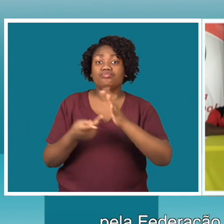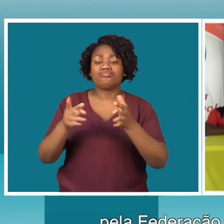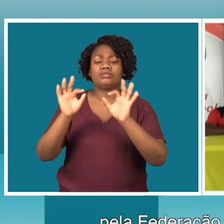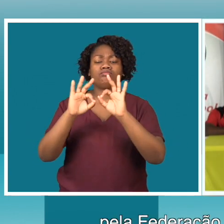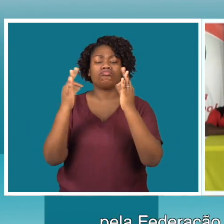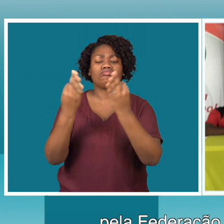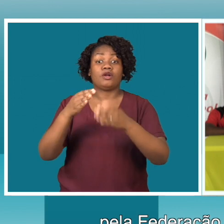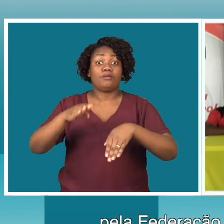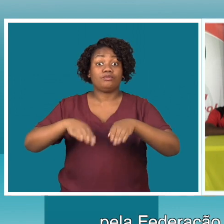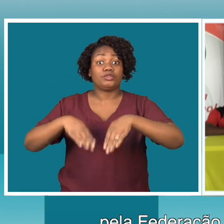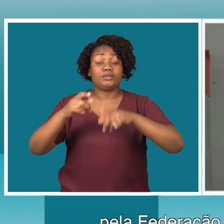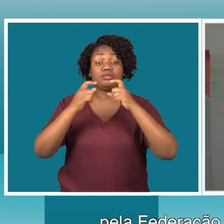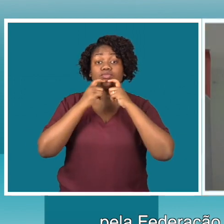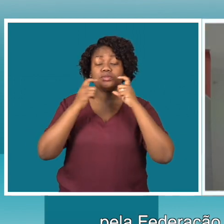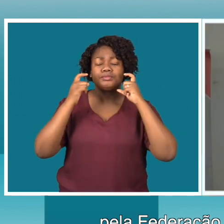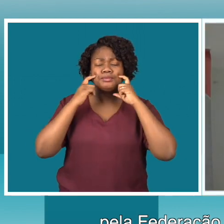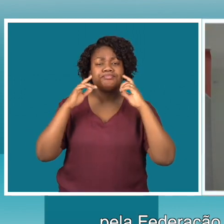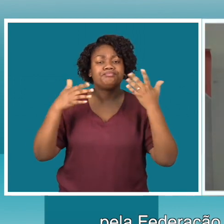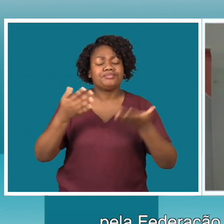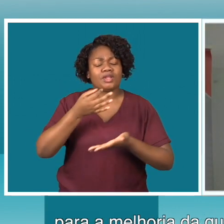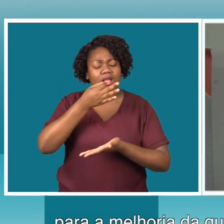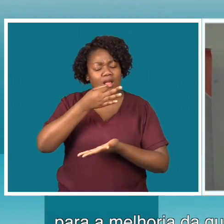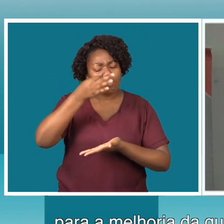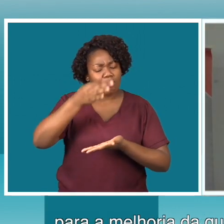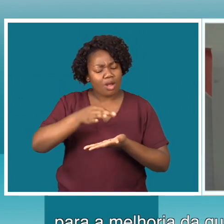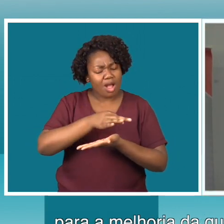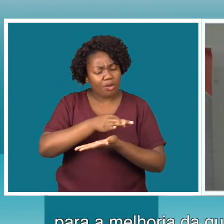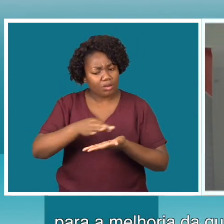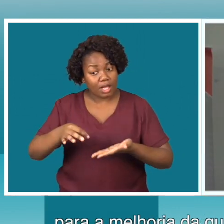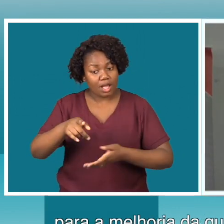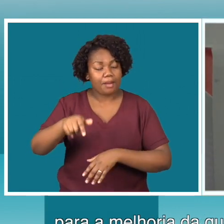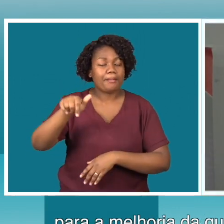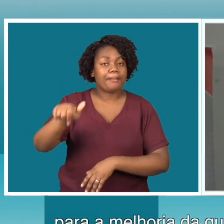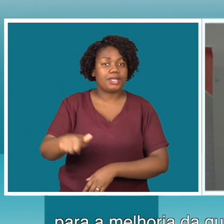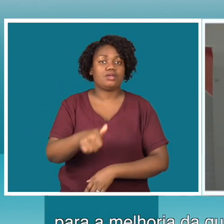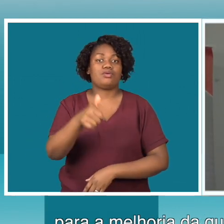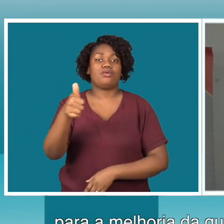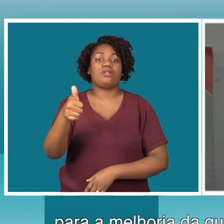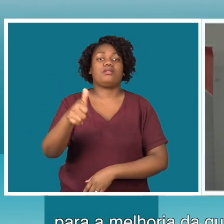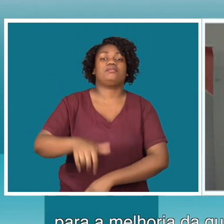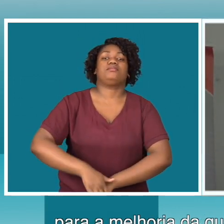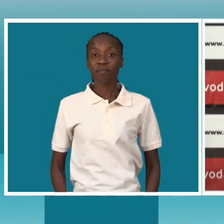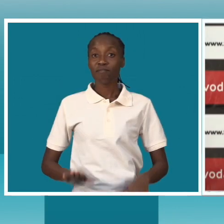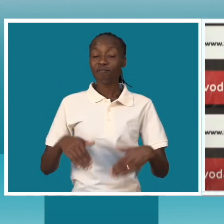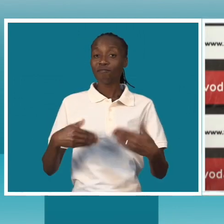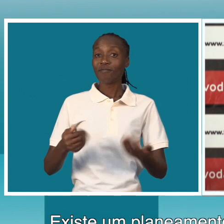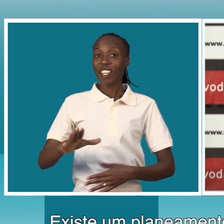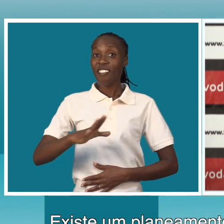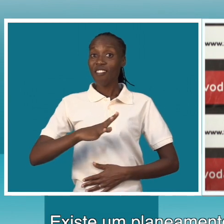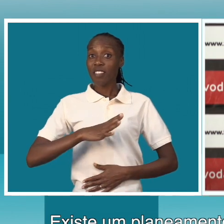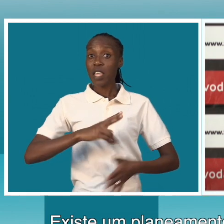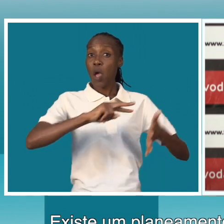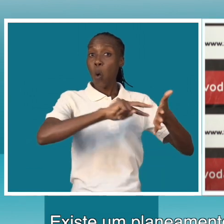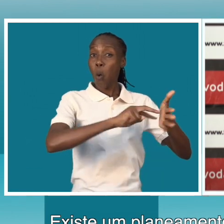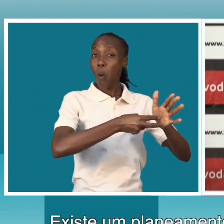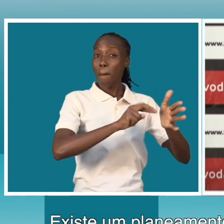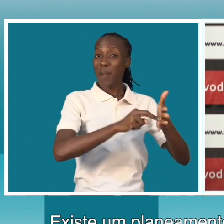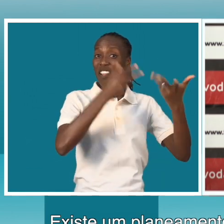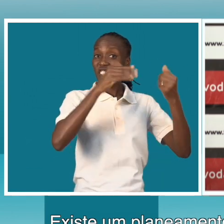pela Federação Moçambicana de Futebol para a melhoria da qualidade do futebol no país. Existe um planeamento que foi feito